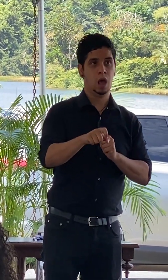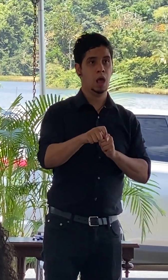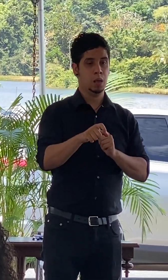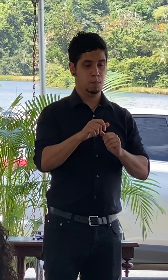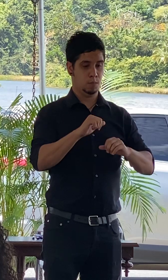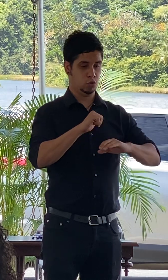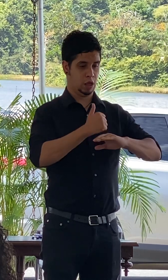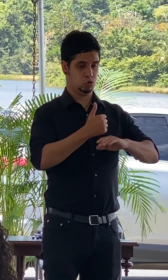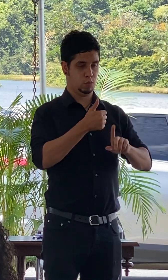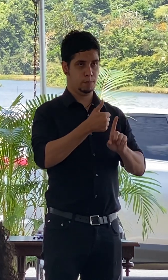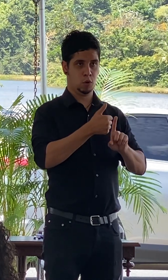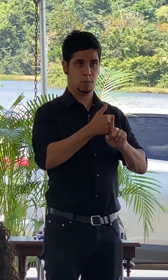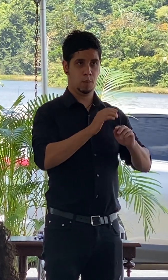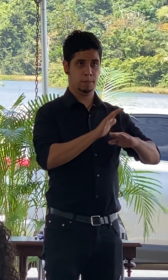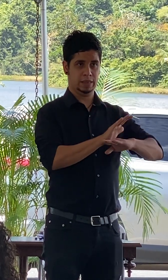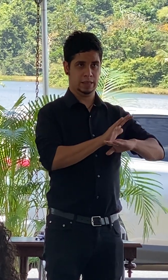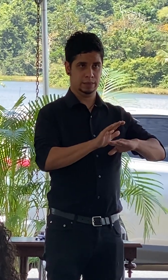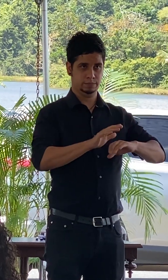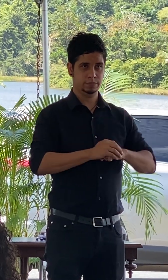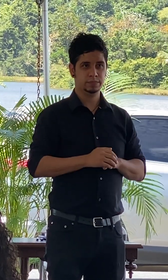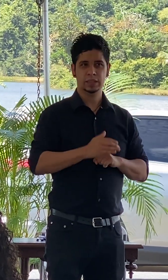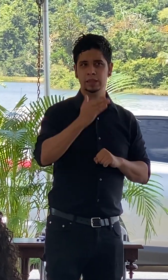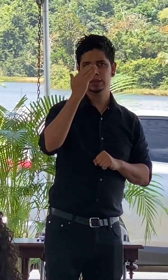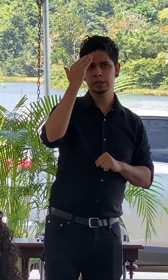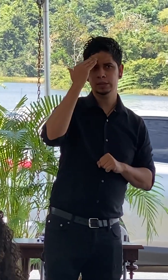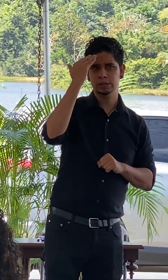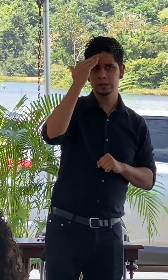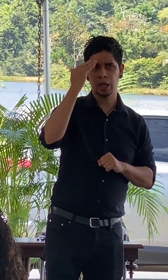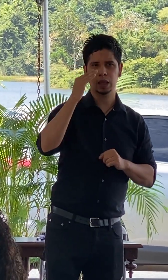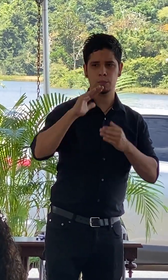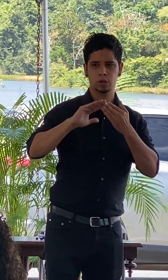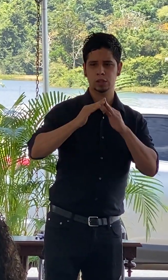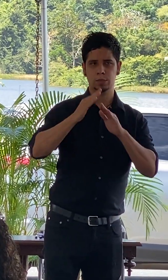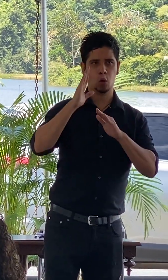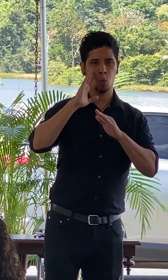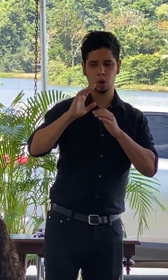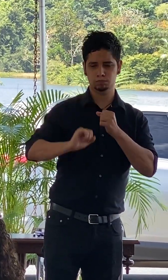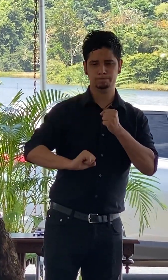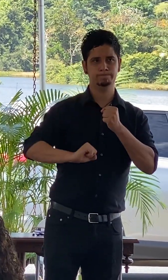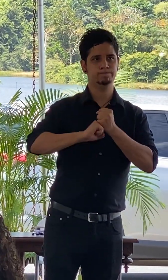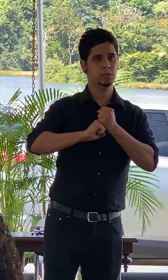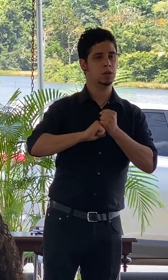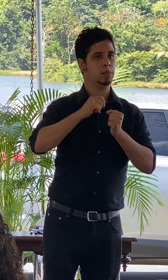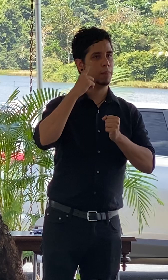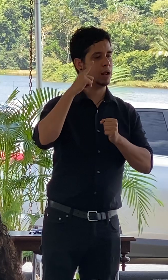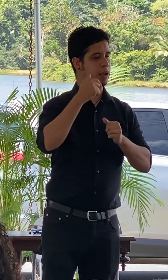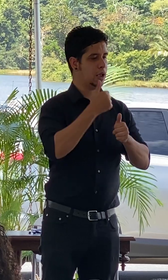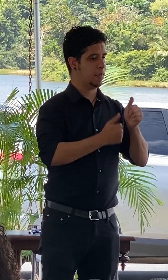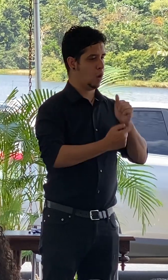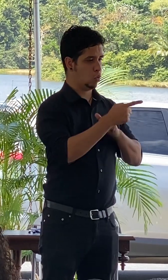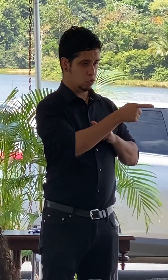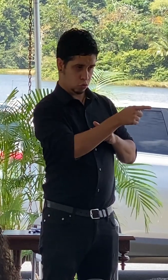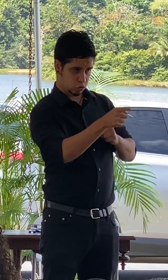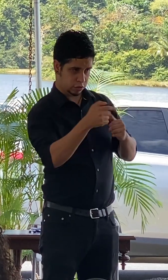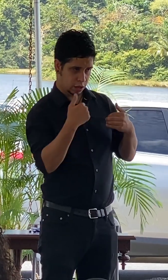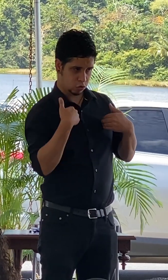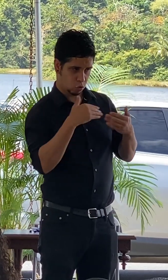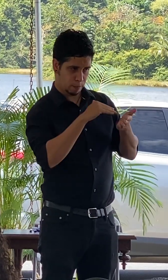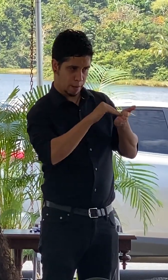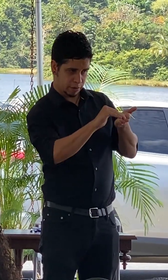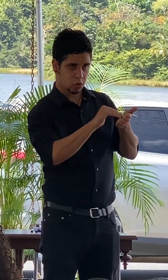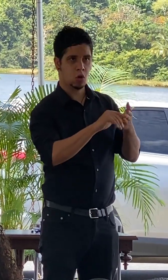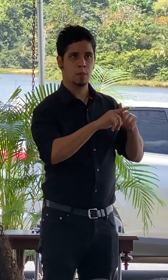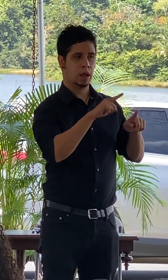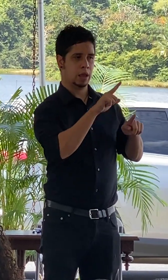negocios sé que el municipio nos va a dar la mano para que cada cual de ellos tenga sus permisos para que ellos